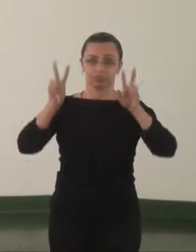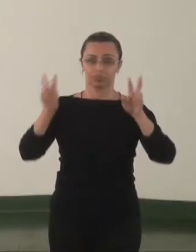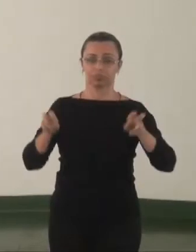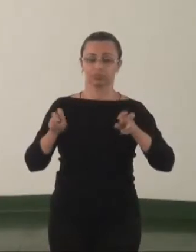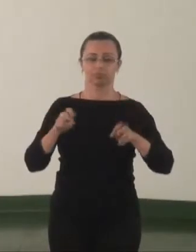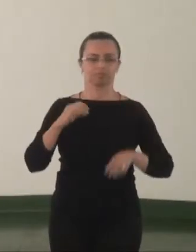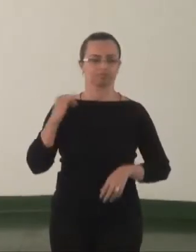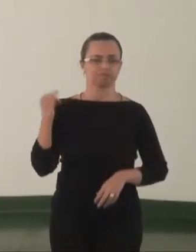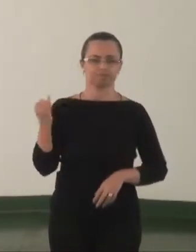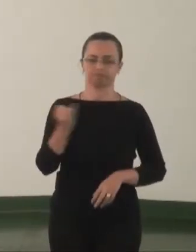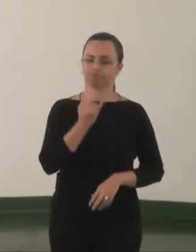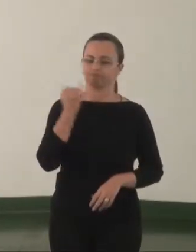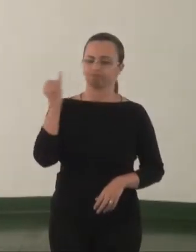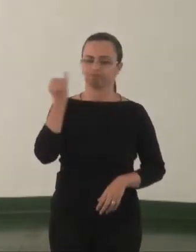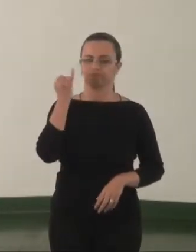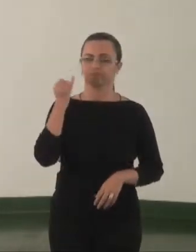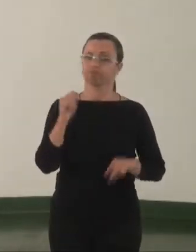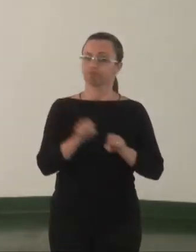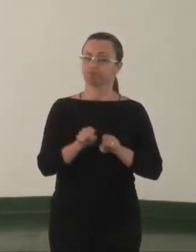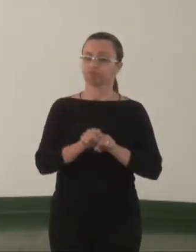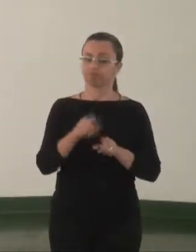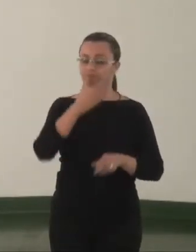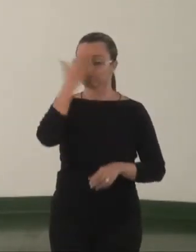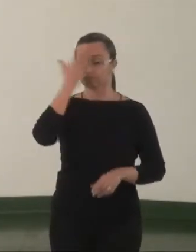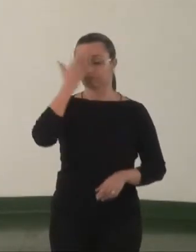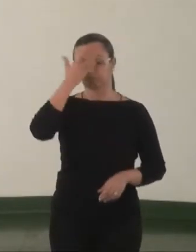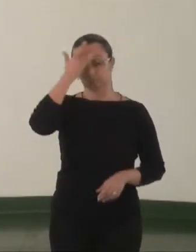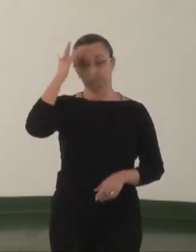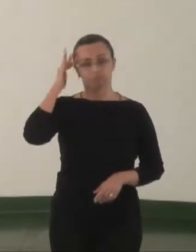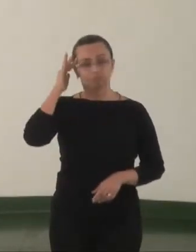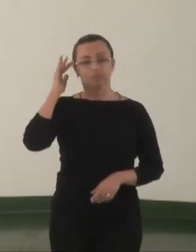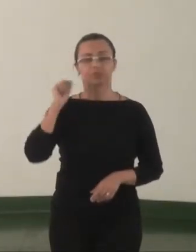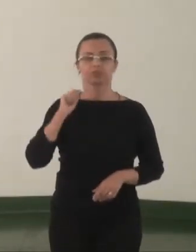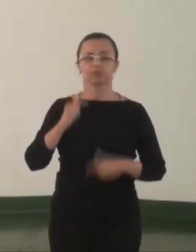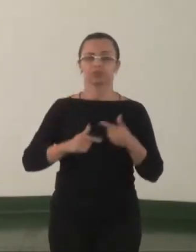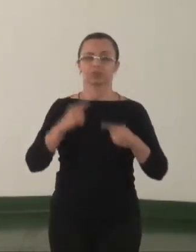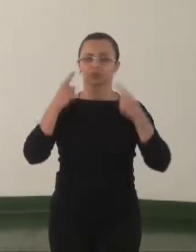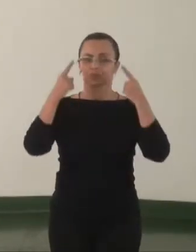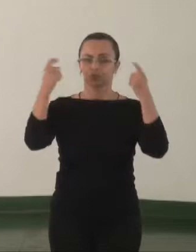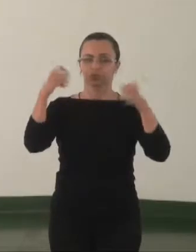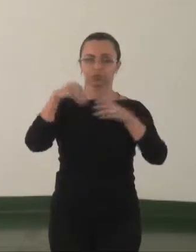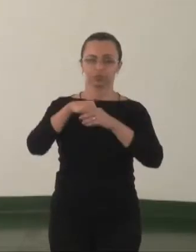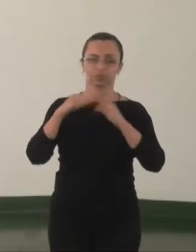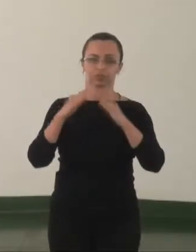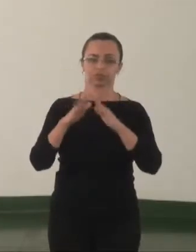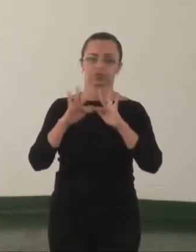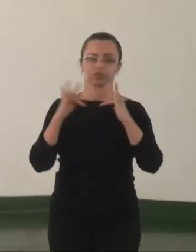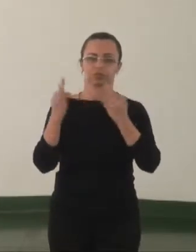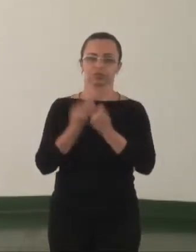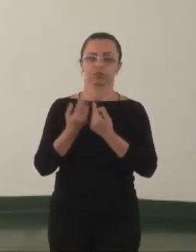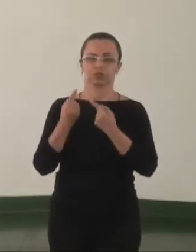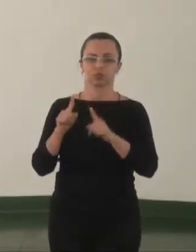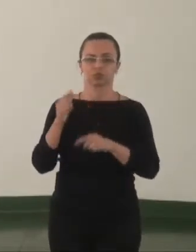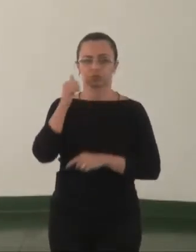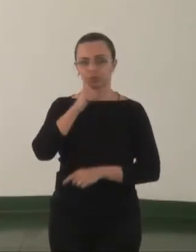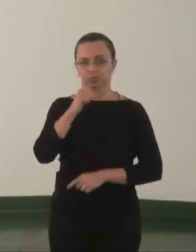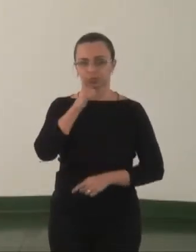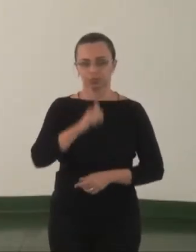tão importante, mas tão desconhecido, que é trabalhar com a violência doméstica e familiar contra a mulher.